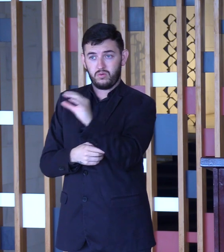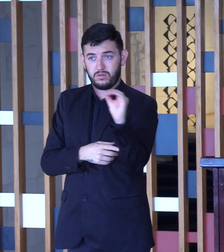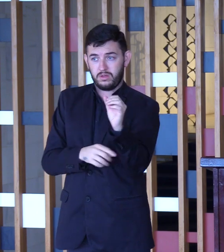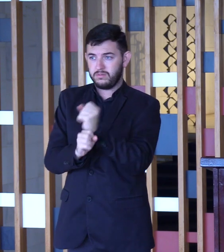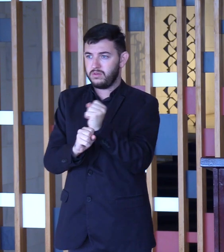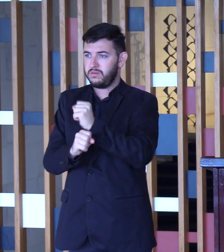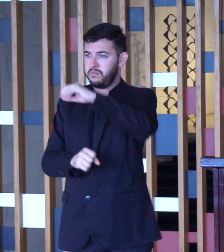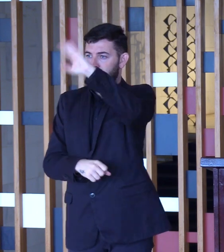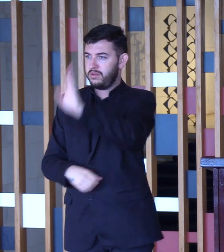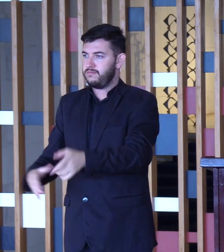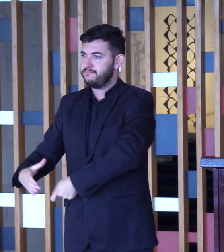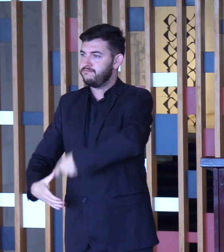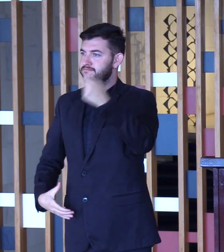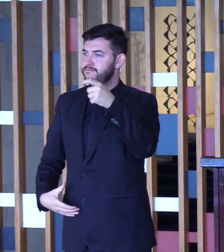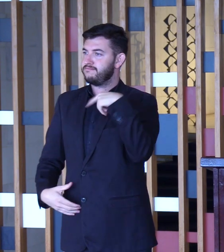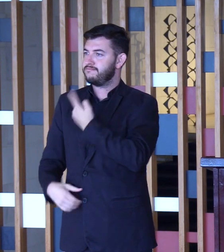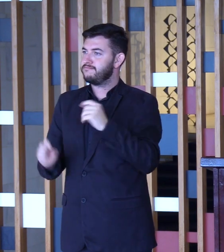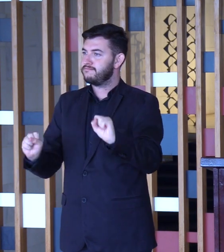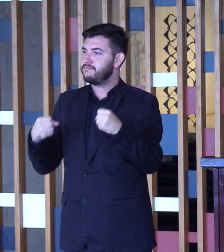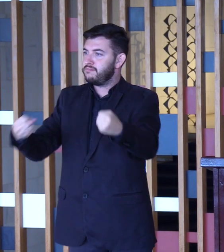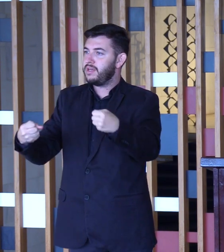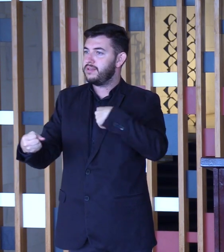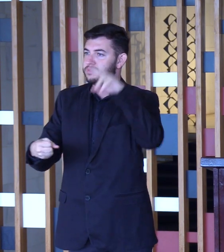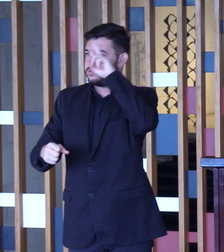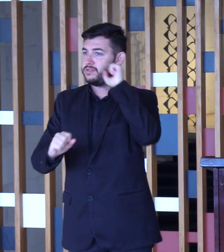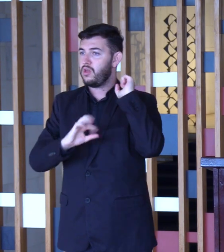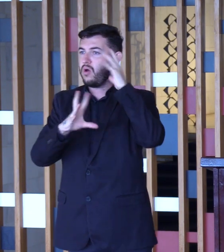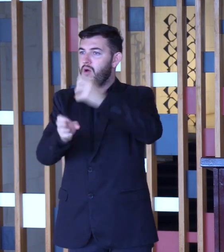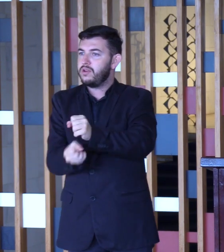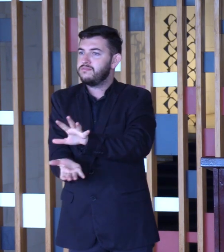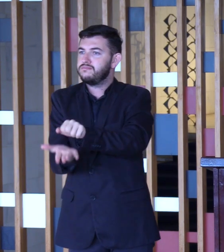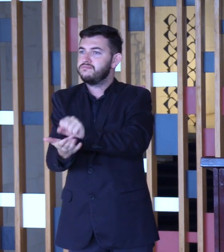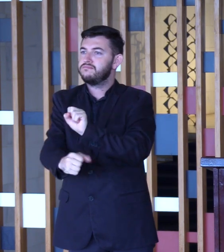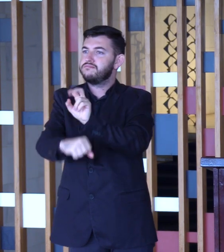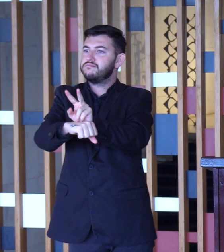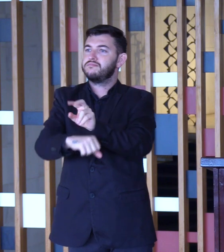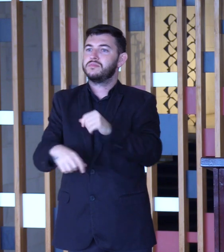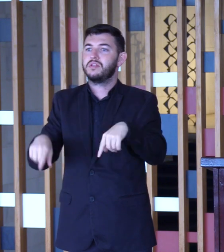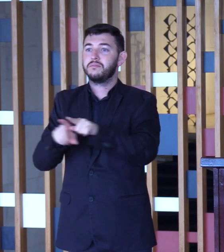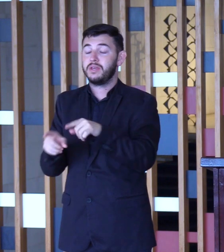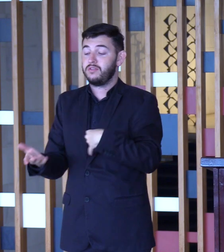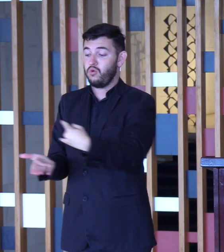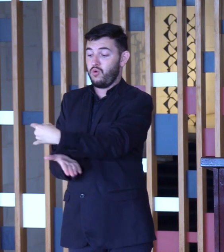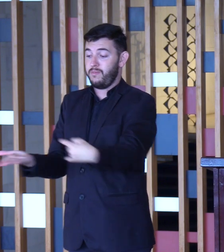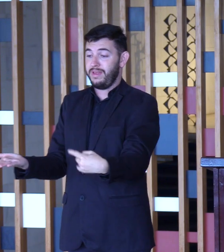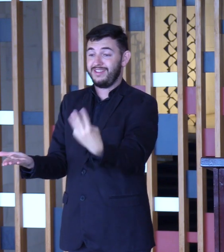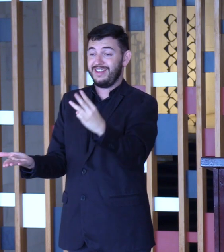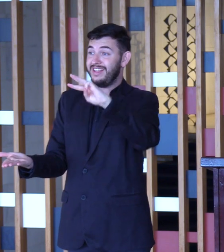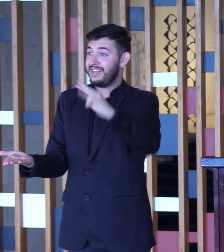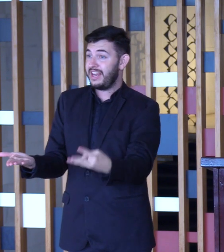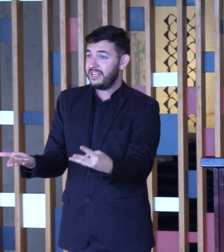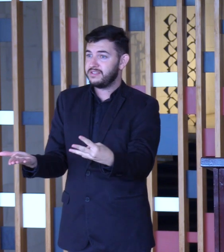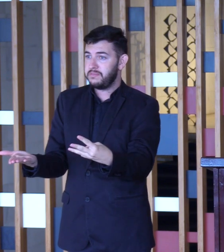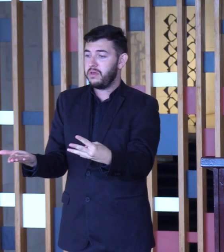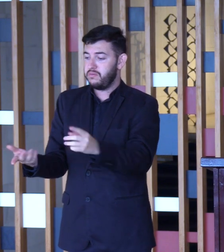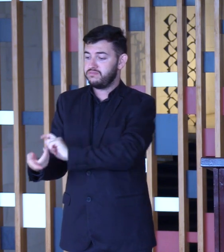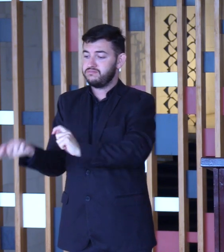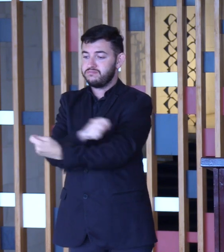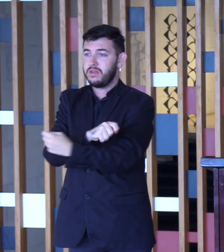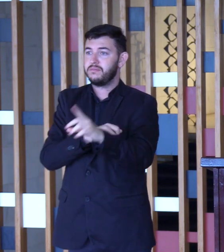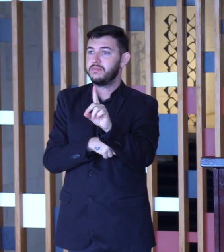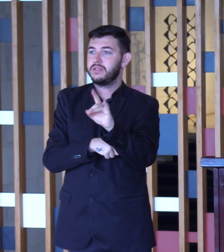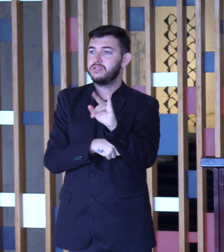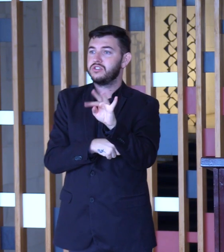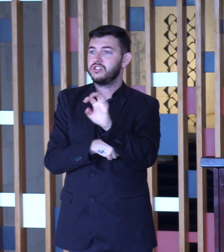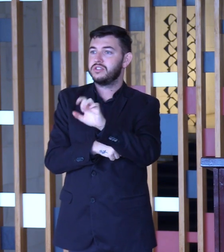empenho pela preservação de nossa história, como a digitalização de mais de 3 mil documentos e de 8 mil imagens, no